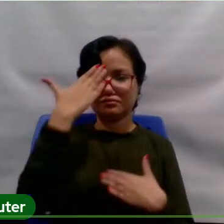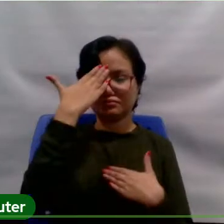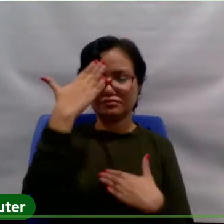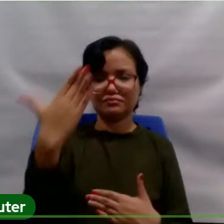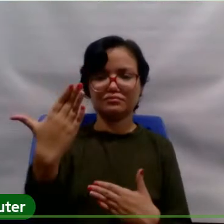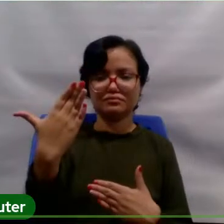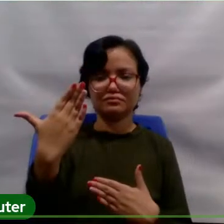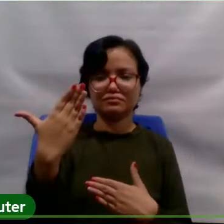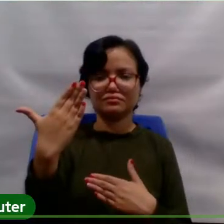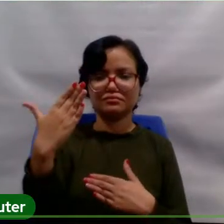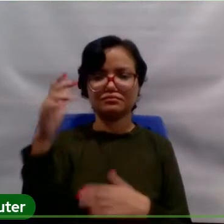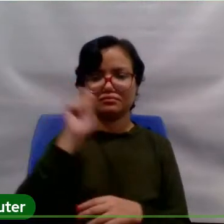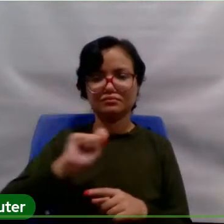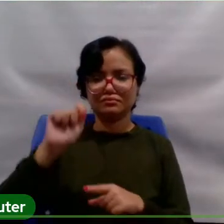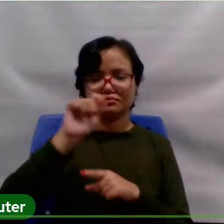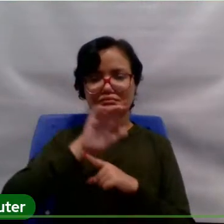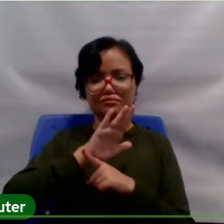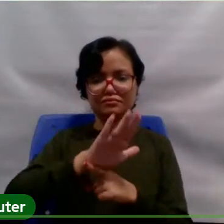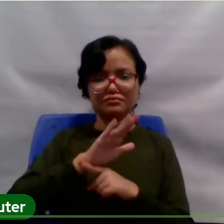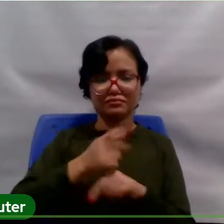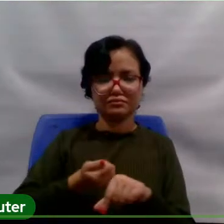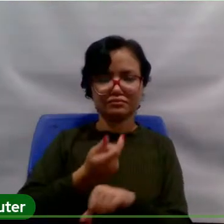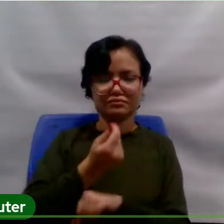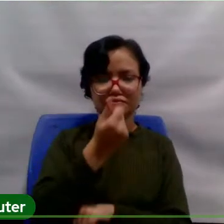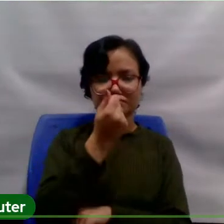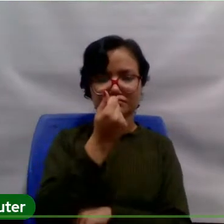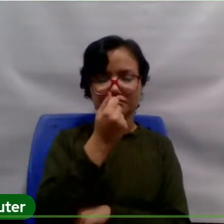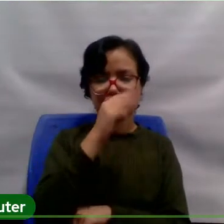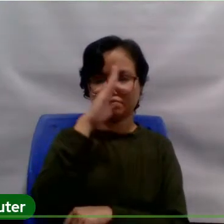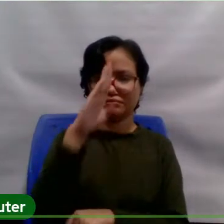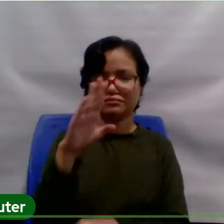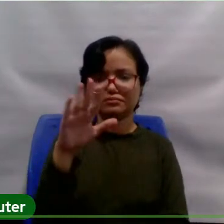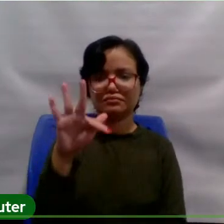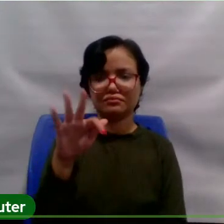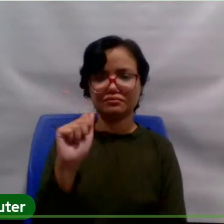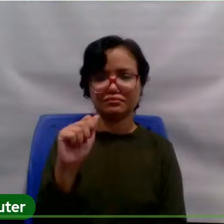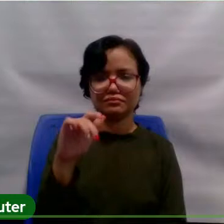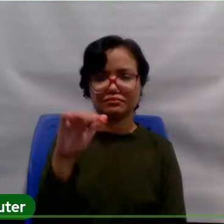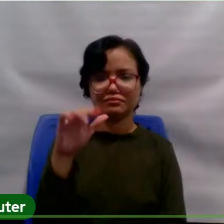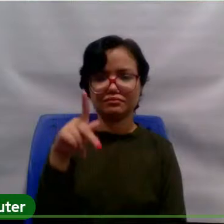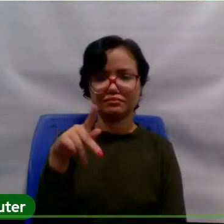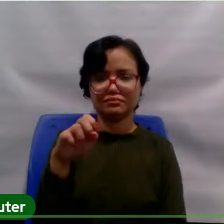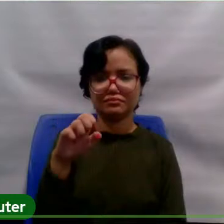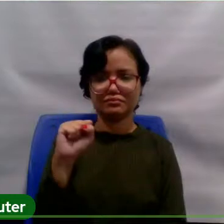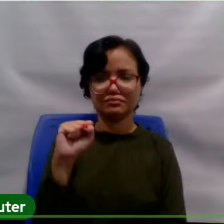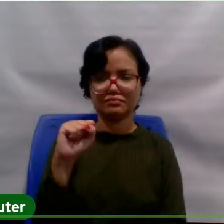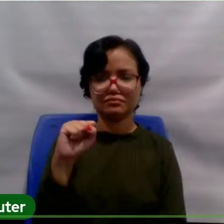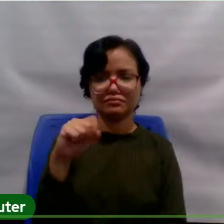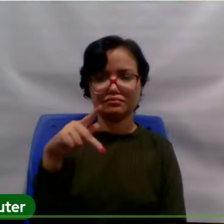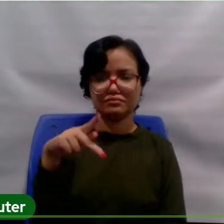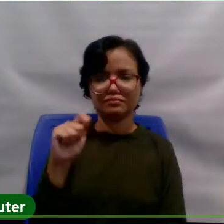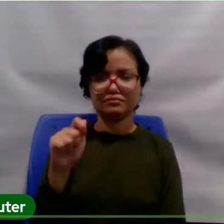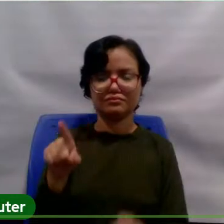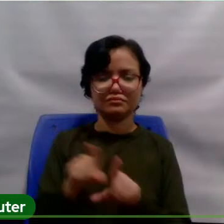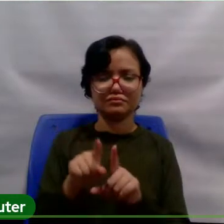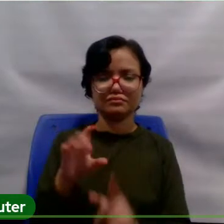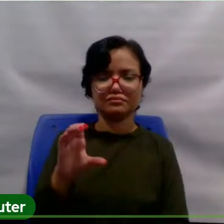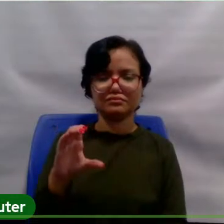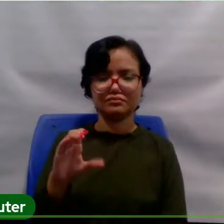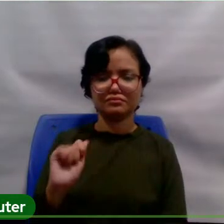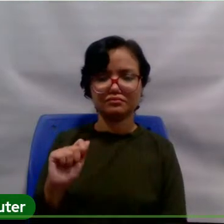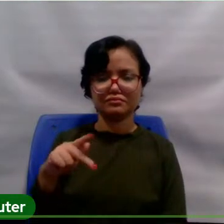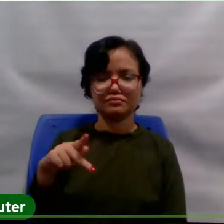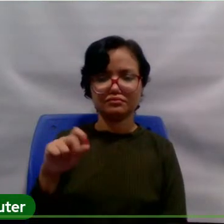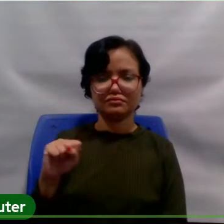que tem sido uma grande parceira. E a CAPES, também através do Programa de